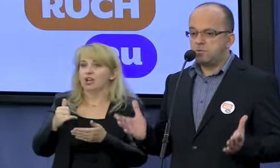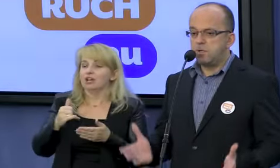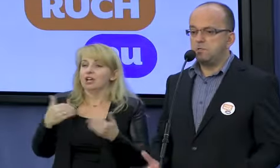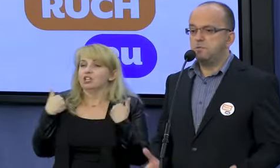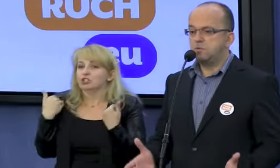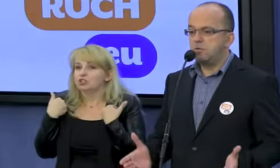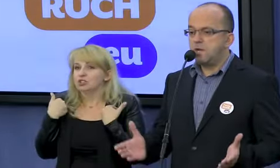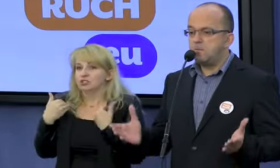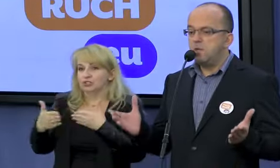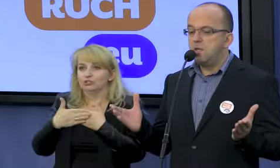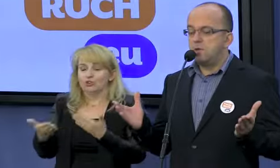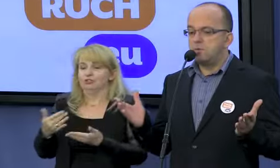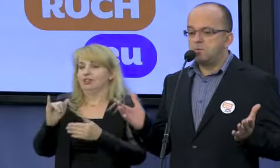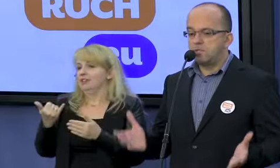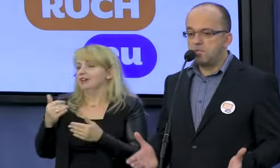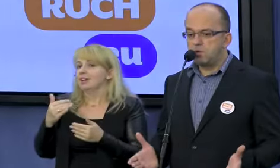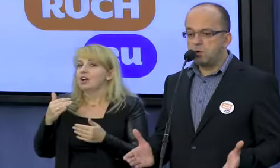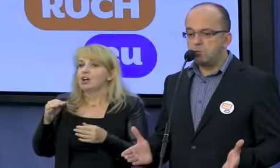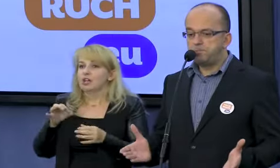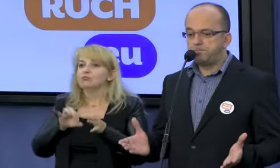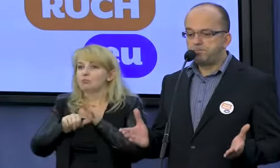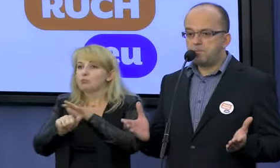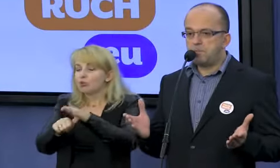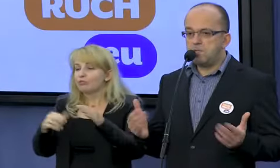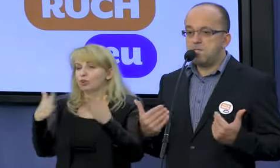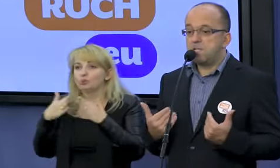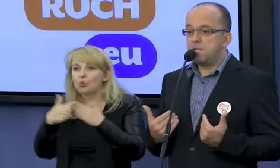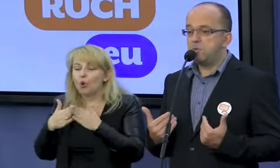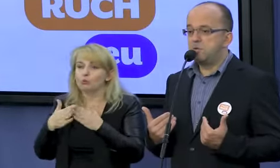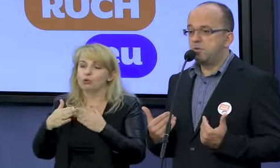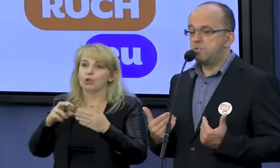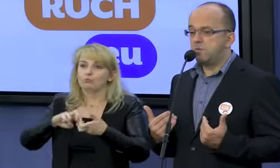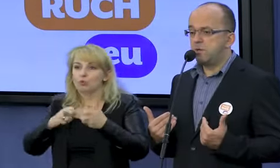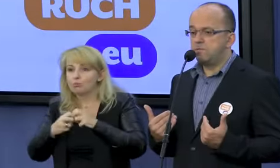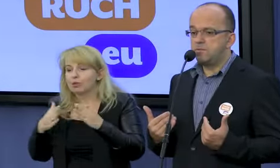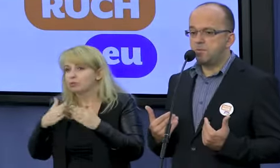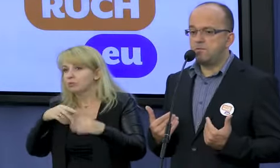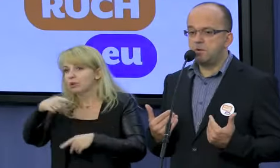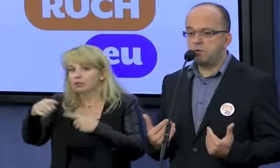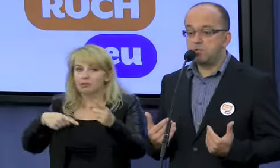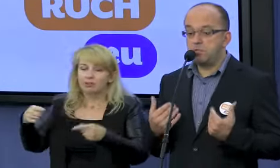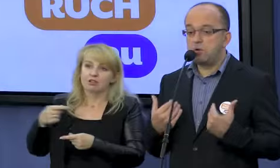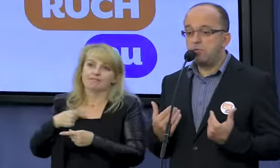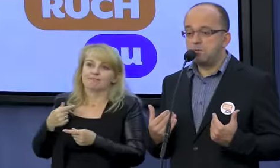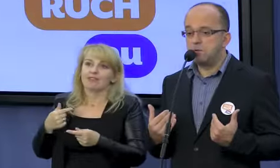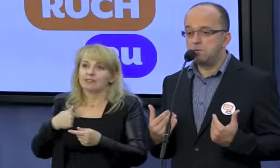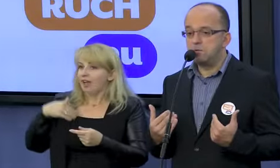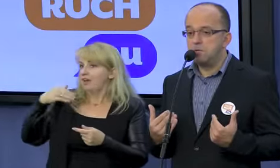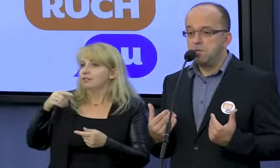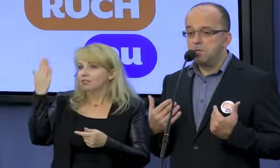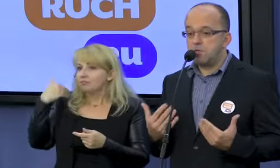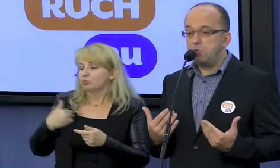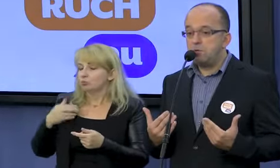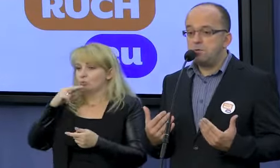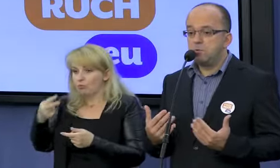życia z żonami, od prowadzenia domu. Ja sam jako ksiądz zabierałem w tych sprawach głos i żałuję bardzo.